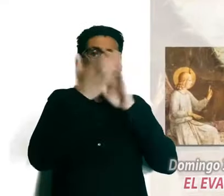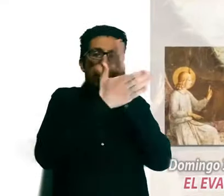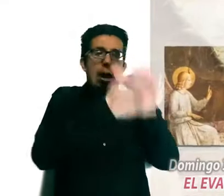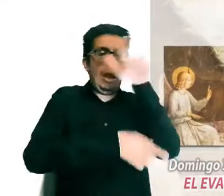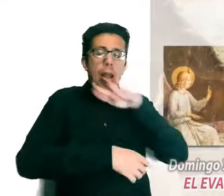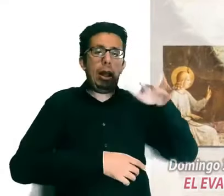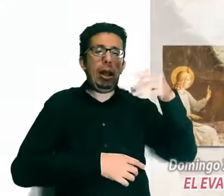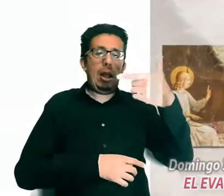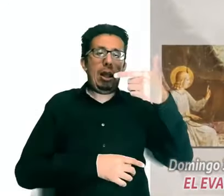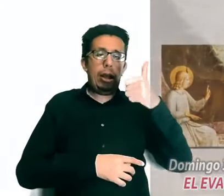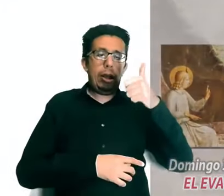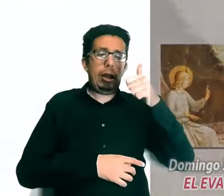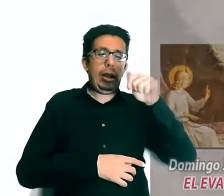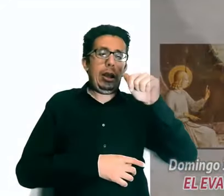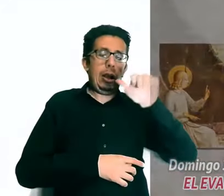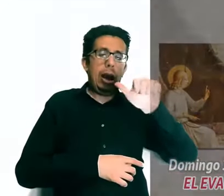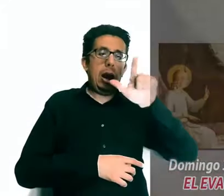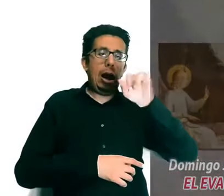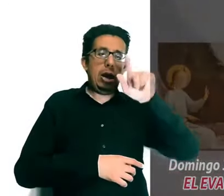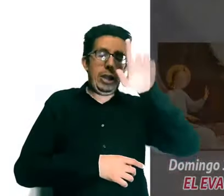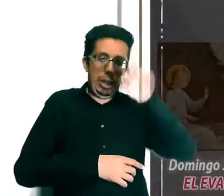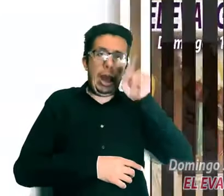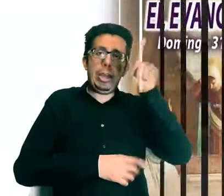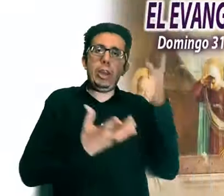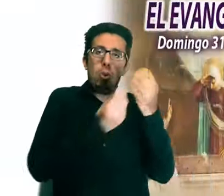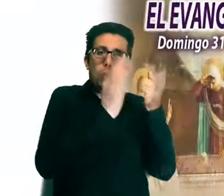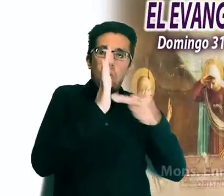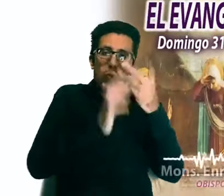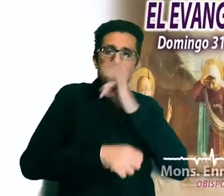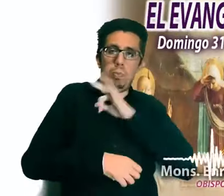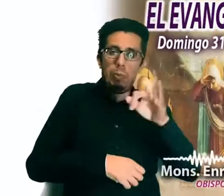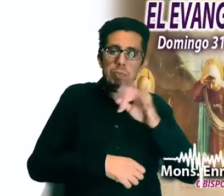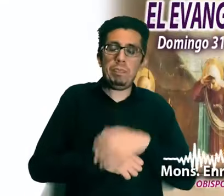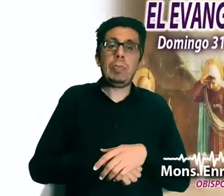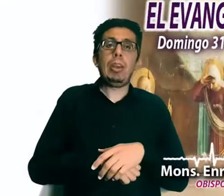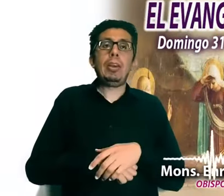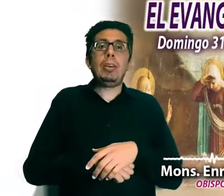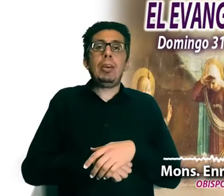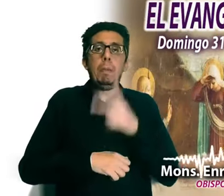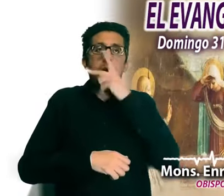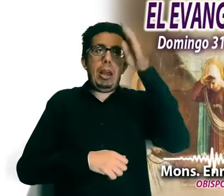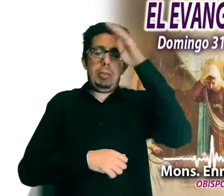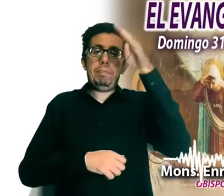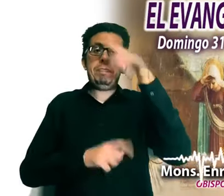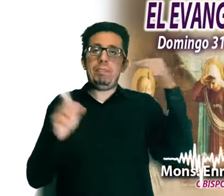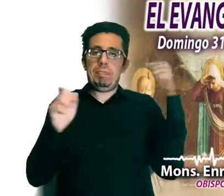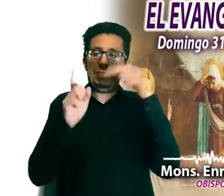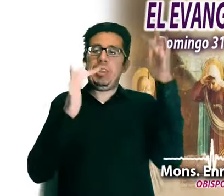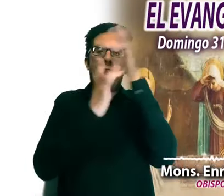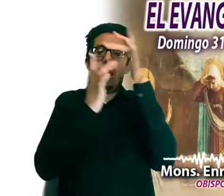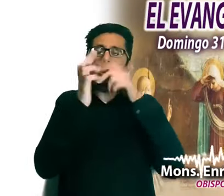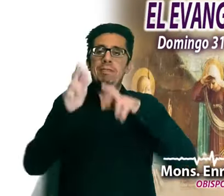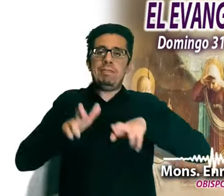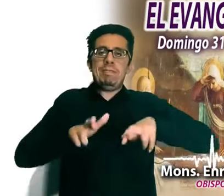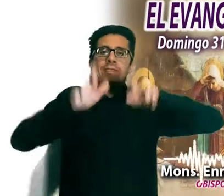dijo. Palabra del Señor. Resucitó, es la noticia que las mujeres y los discípulos llevan